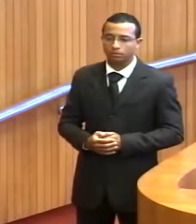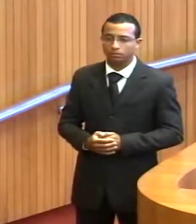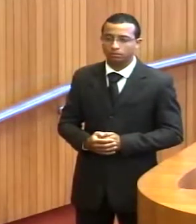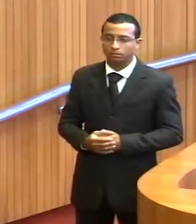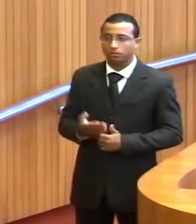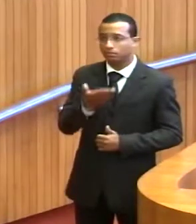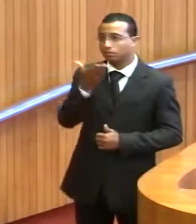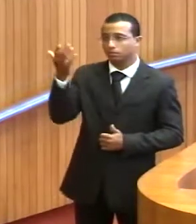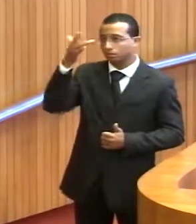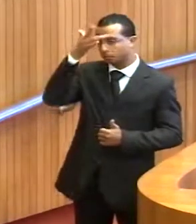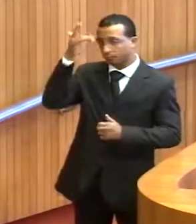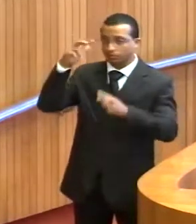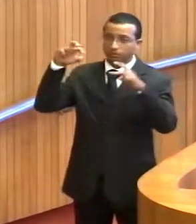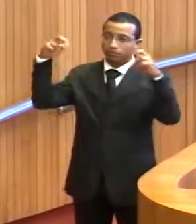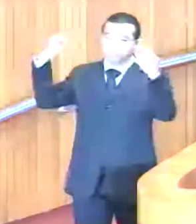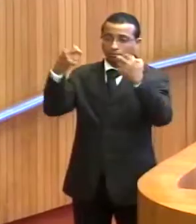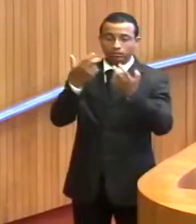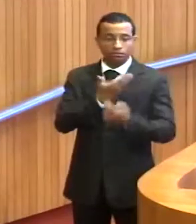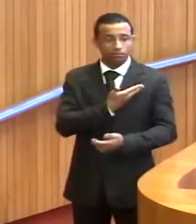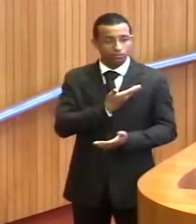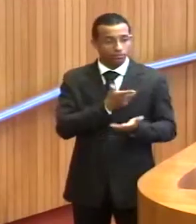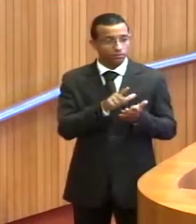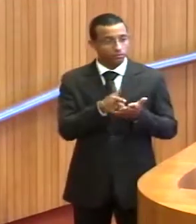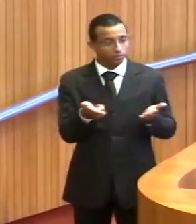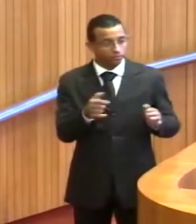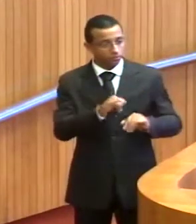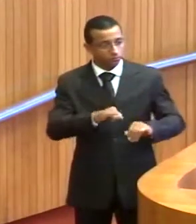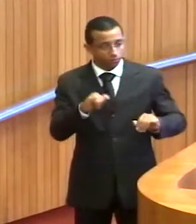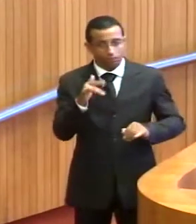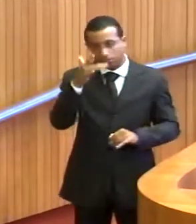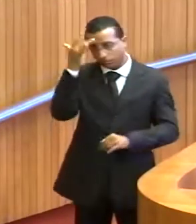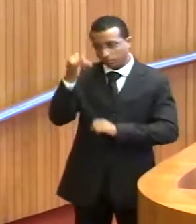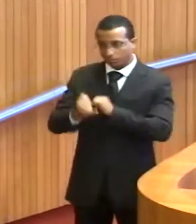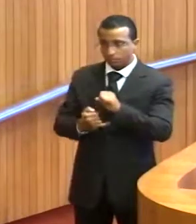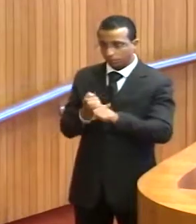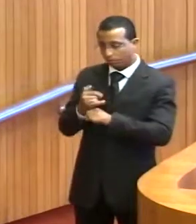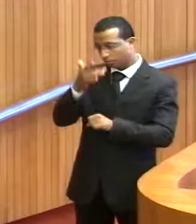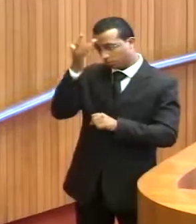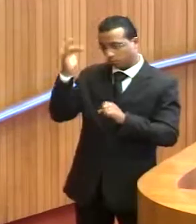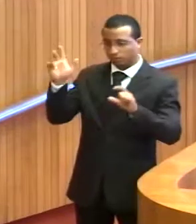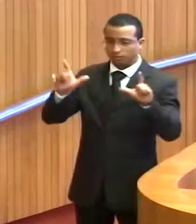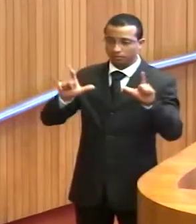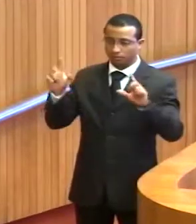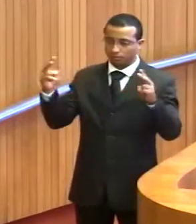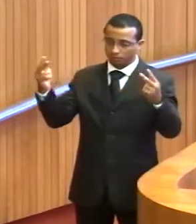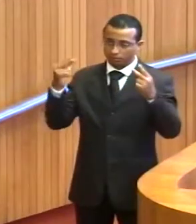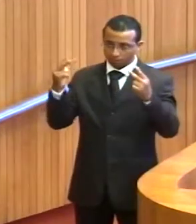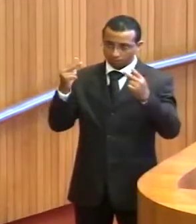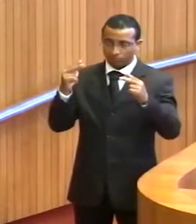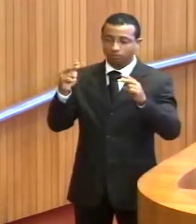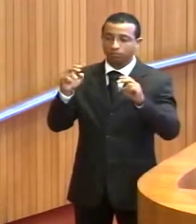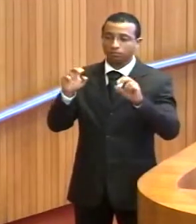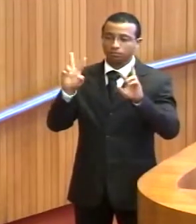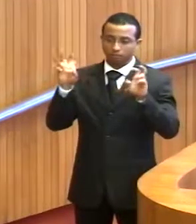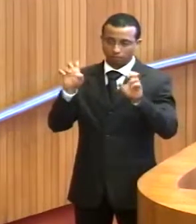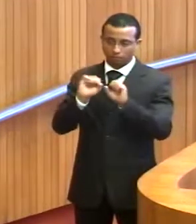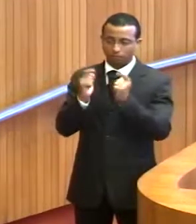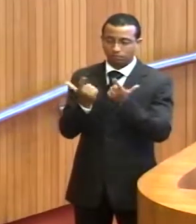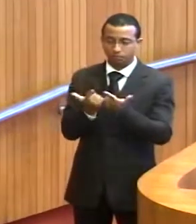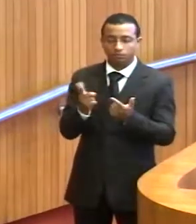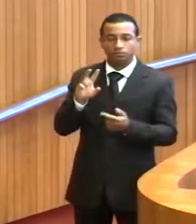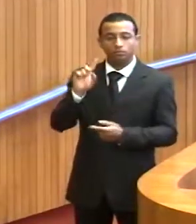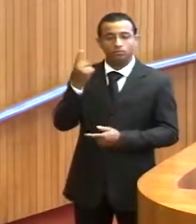membros da galeria, colegas da imprensa, internautas, telespectadores da TV da Assembleia,